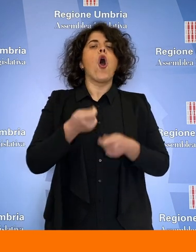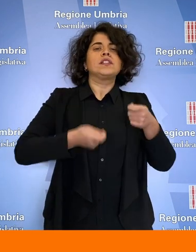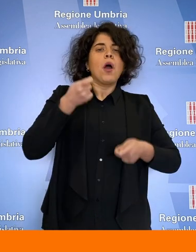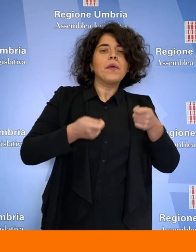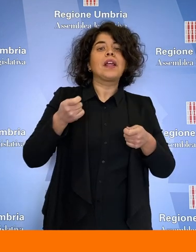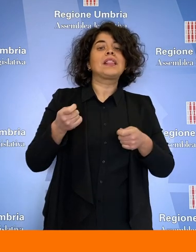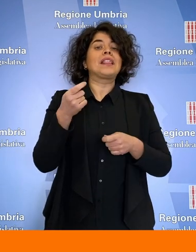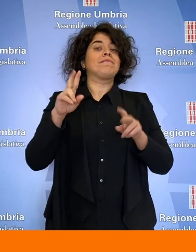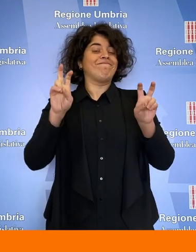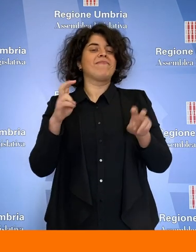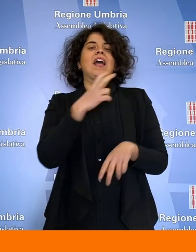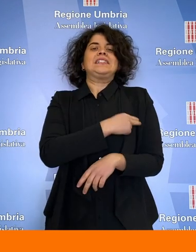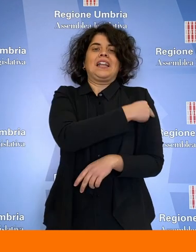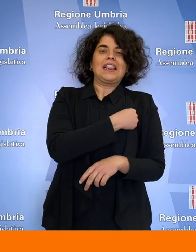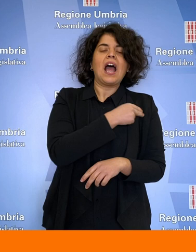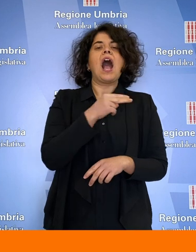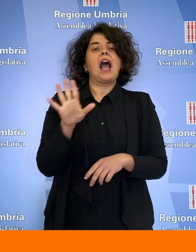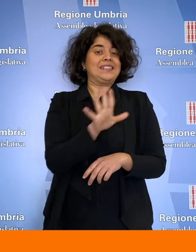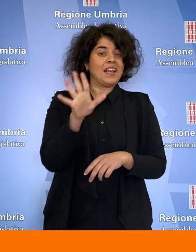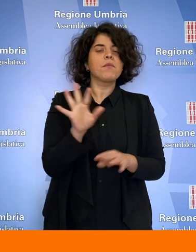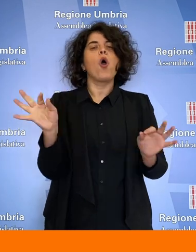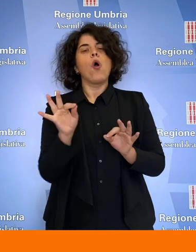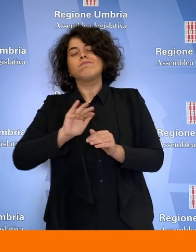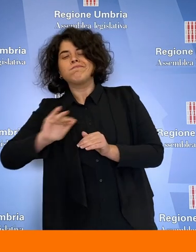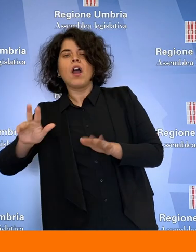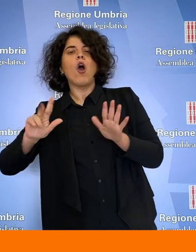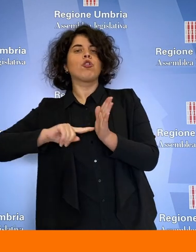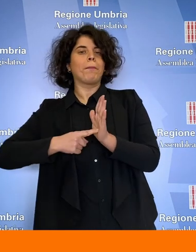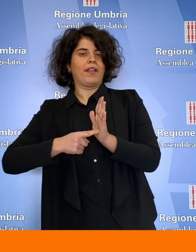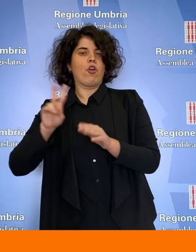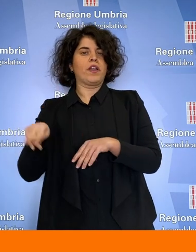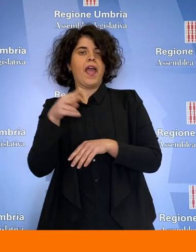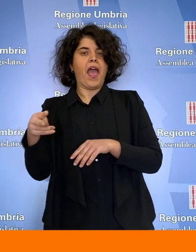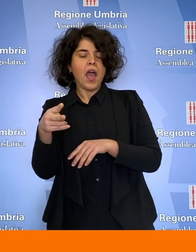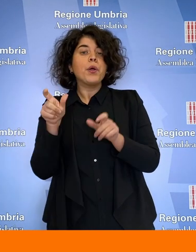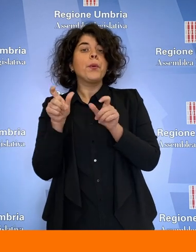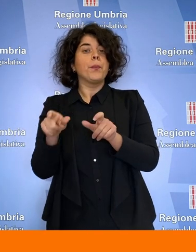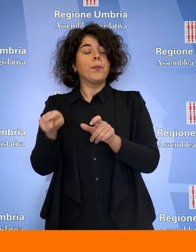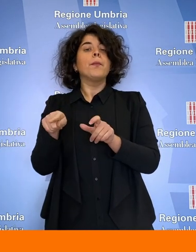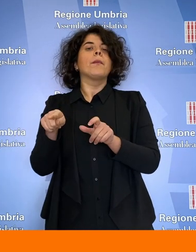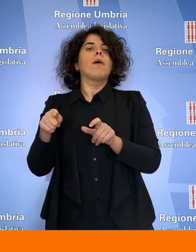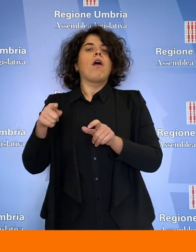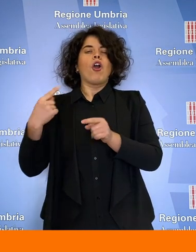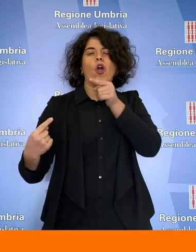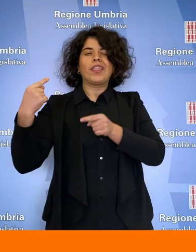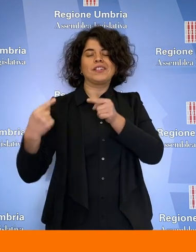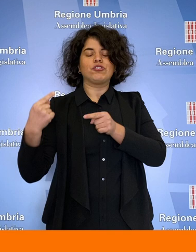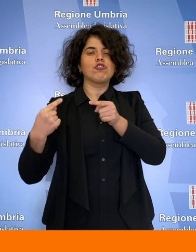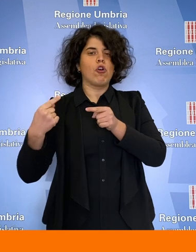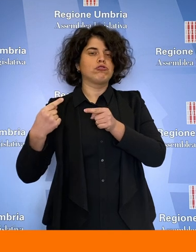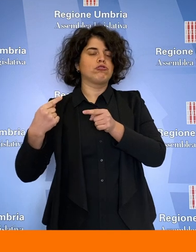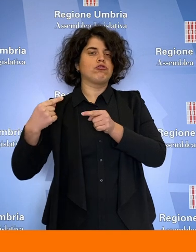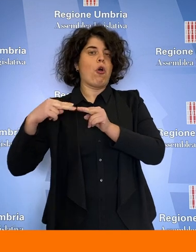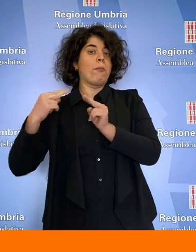sanità, o per l'accantonamento di 8 milioni di euro per il contenzioso con la provincia di Perugia, nonché per le